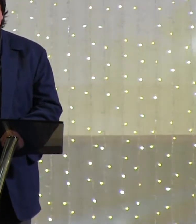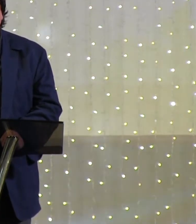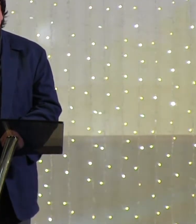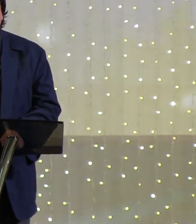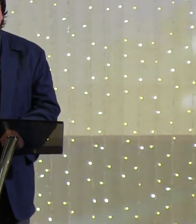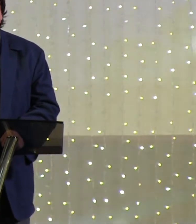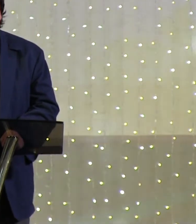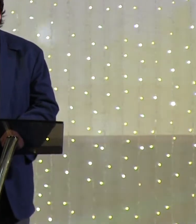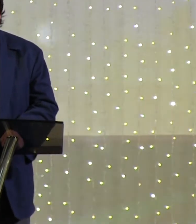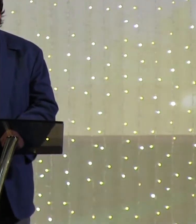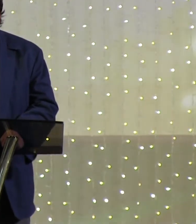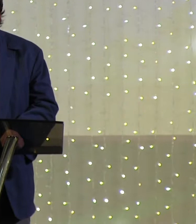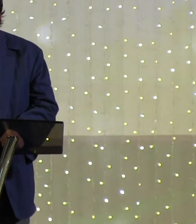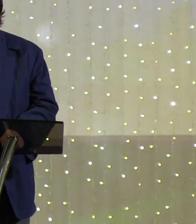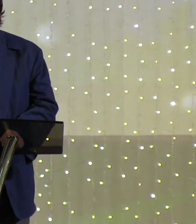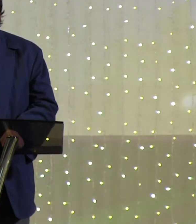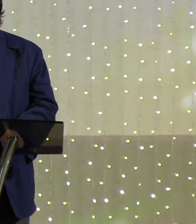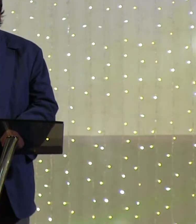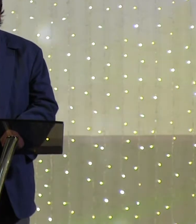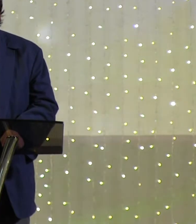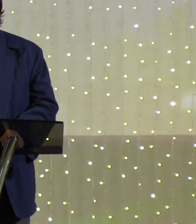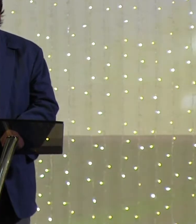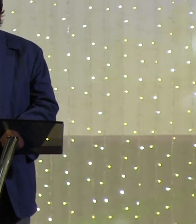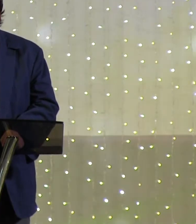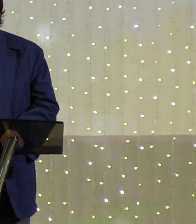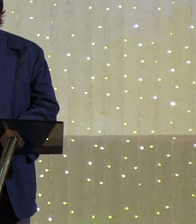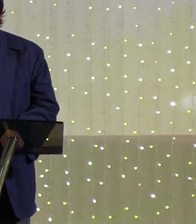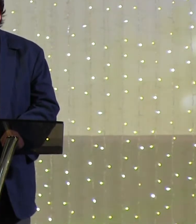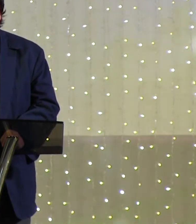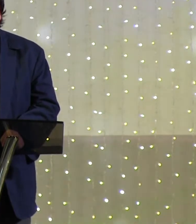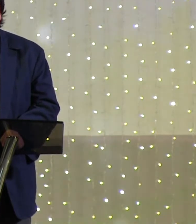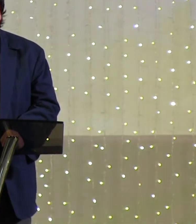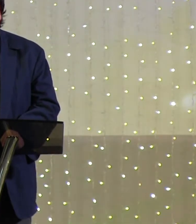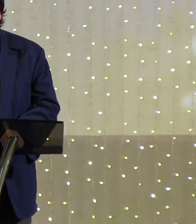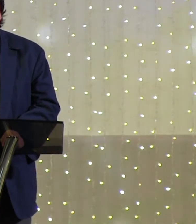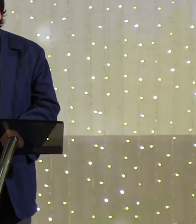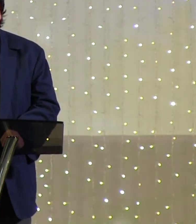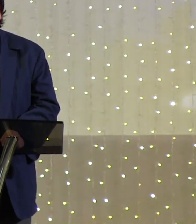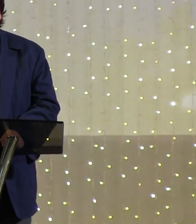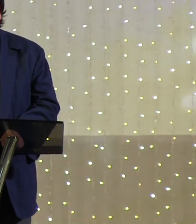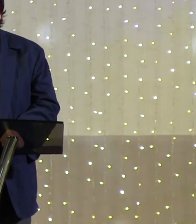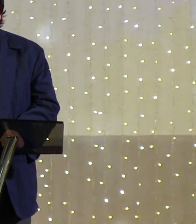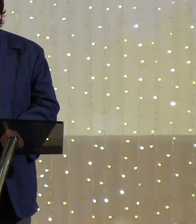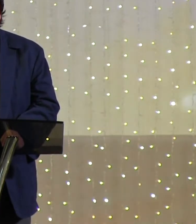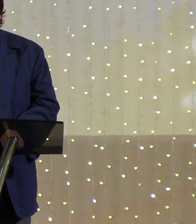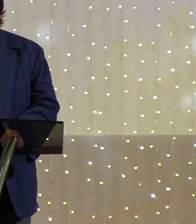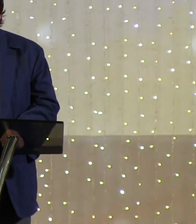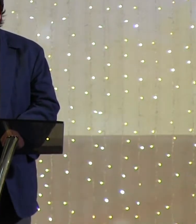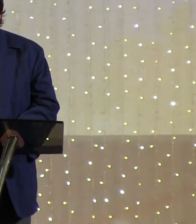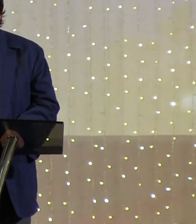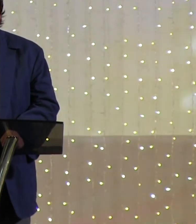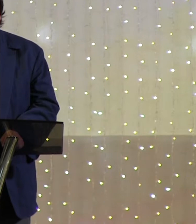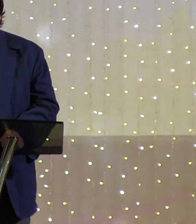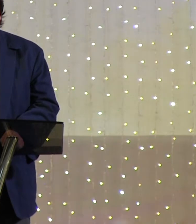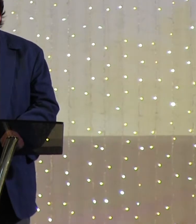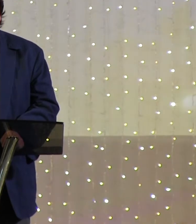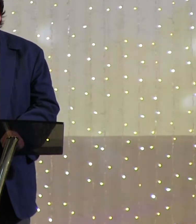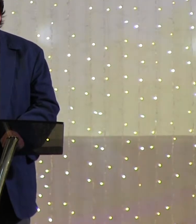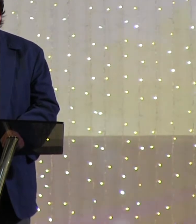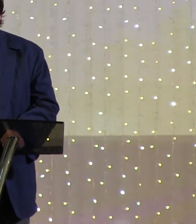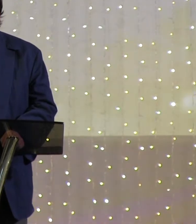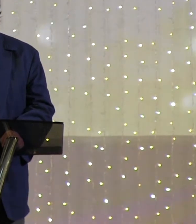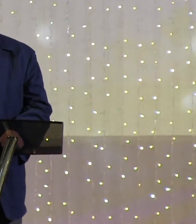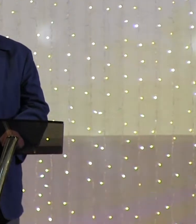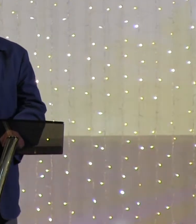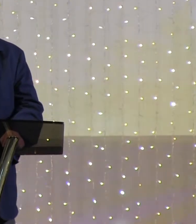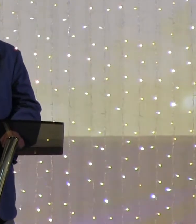многих из нас, кто сейчас присутствует в этом зале. Мы за это благодарим Тебя, славим Тебя, наш Бог. И благодарим Тебя